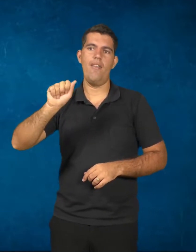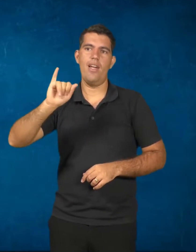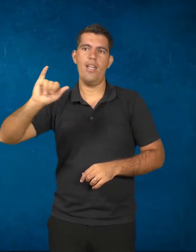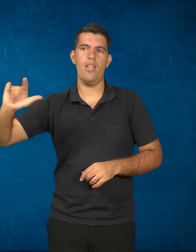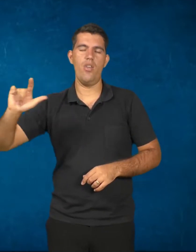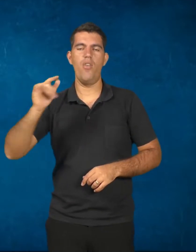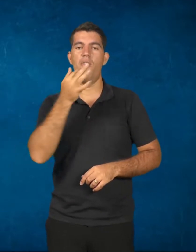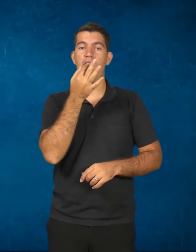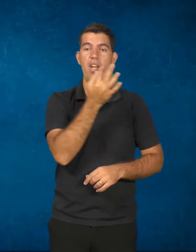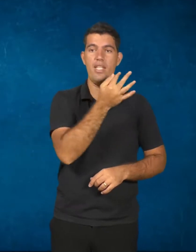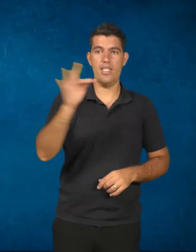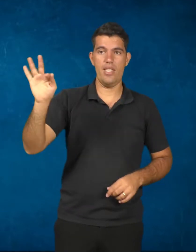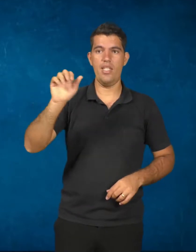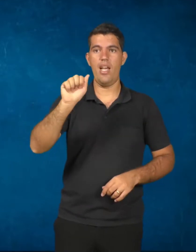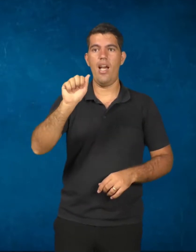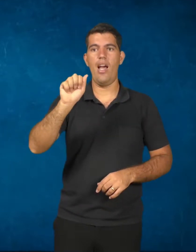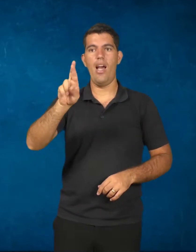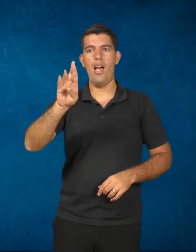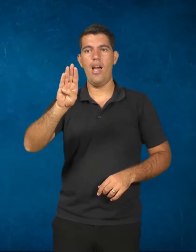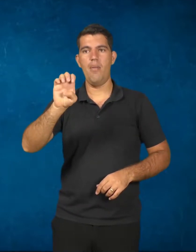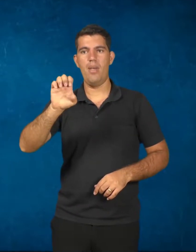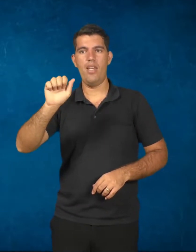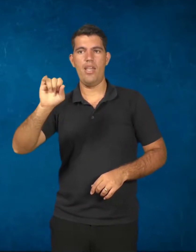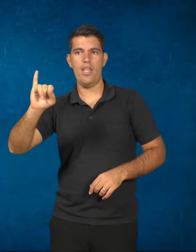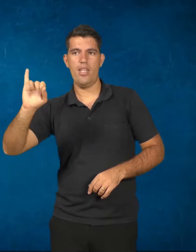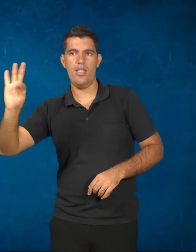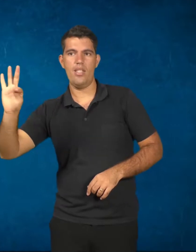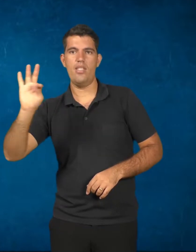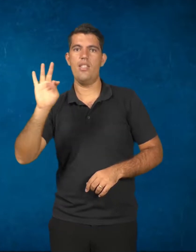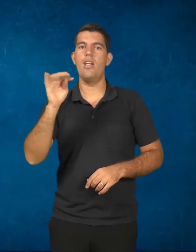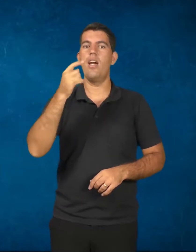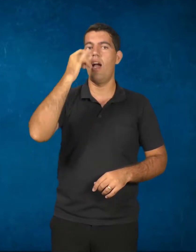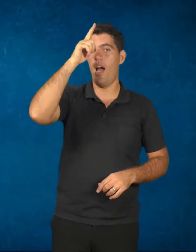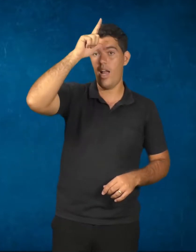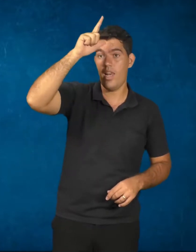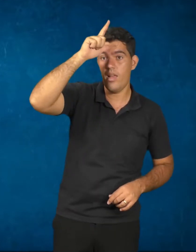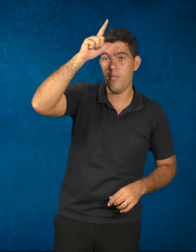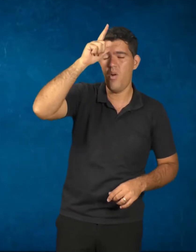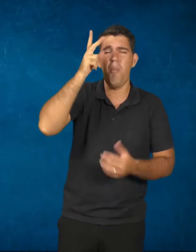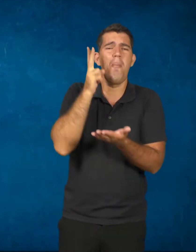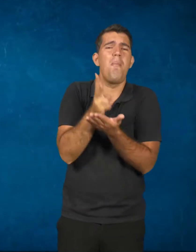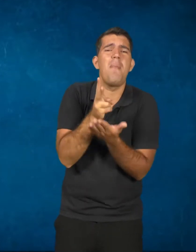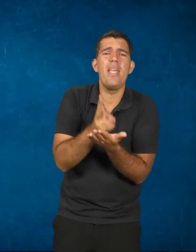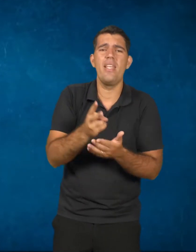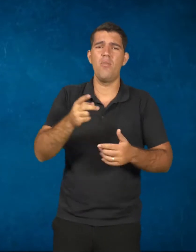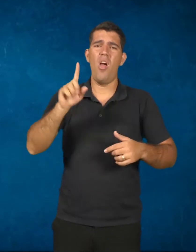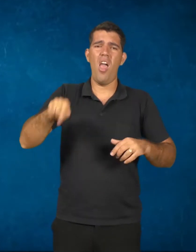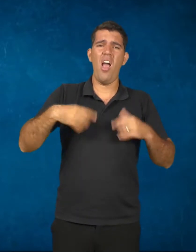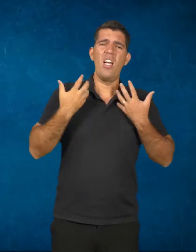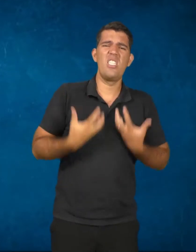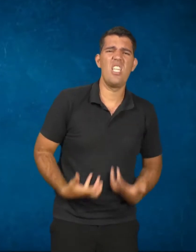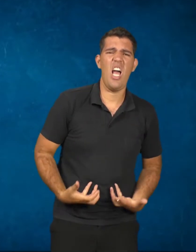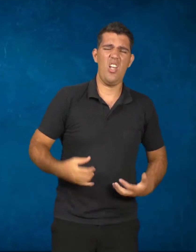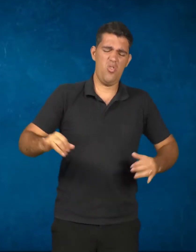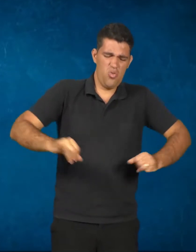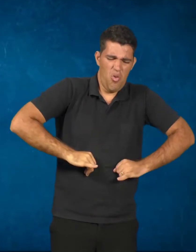arbeite, em alemão, tem a mesma raiz. Esforço, fadiga, pena, sofrimento,